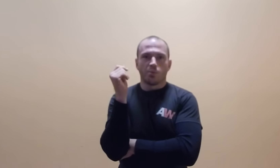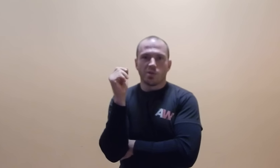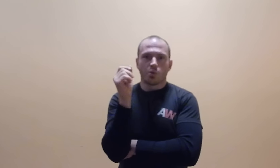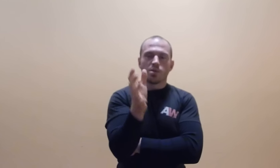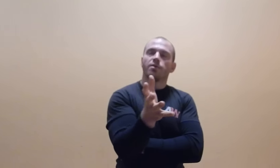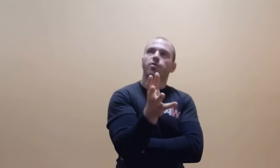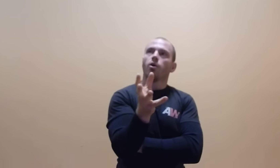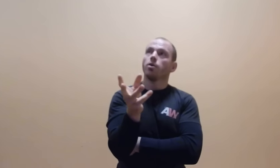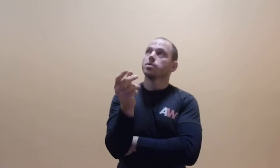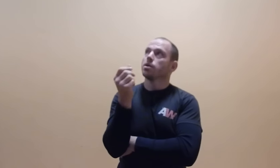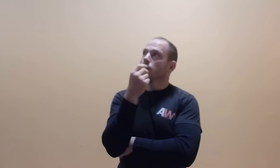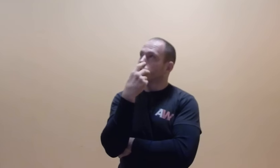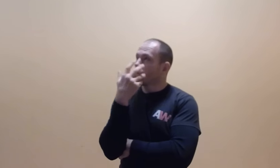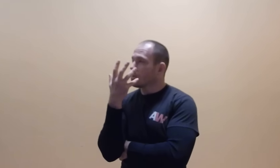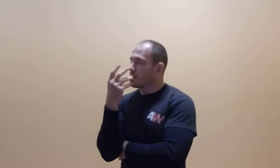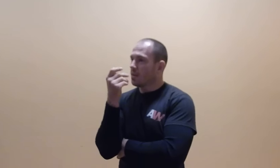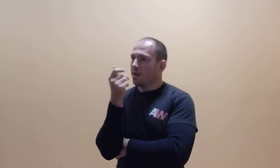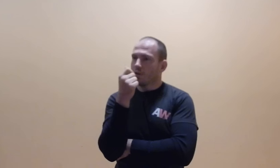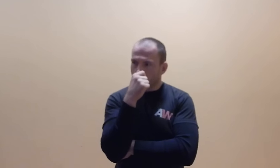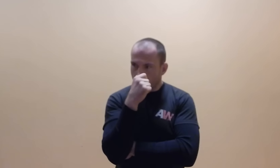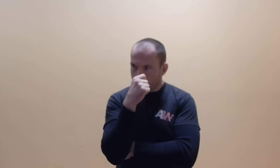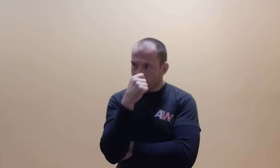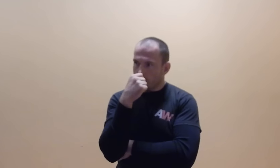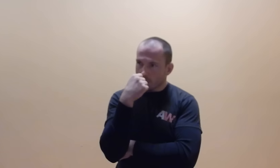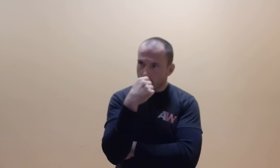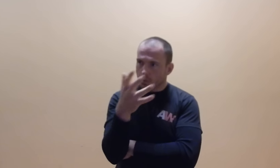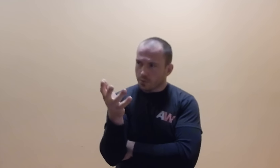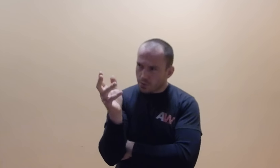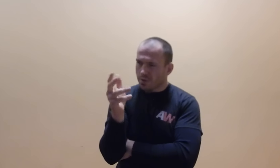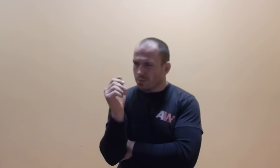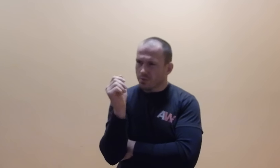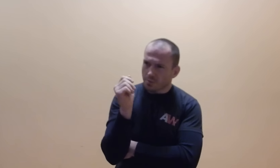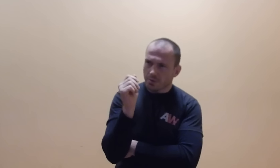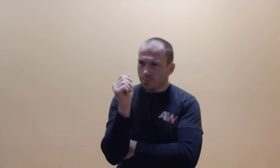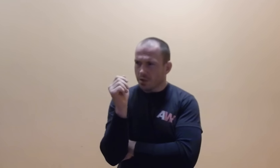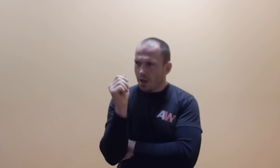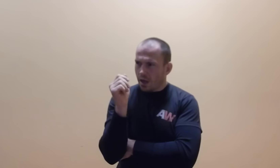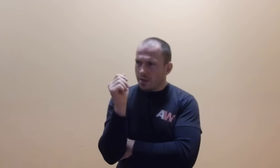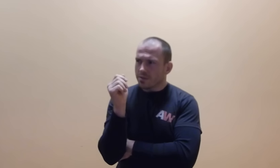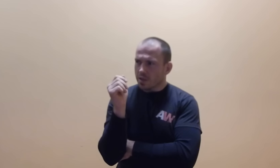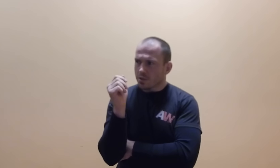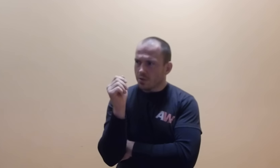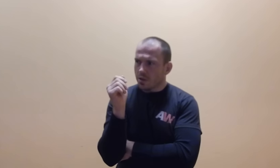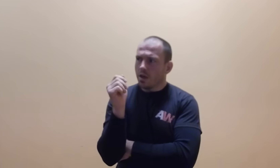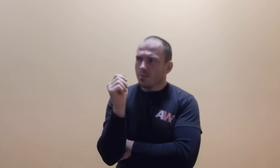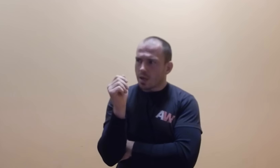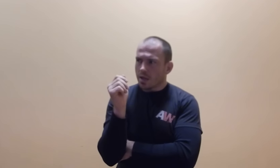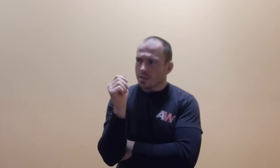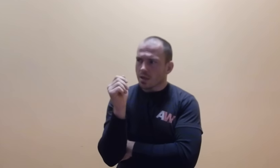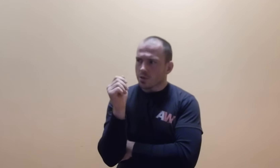tą dyskusję wchodzę i ja już tu się zastanawiam, nie, ja jestem cały czas gotowy, tu niby mówię, mówię, mówię, ale w każdej chwili moja reakcja jest taka, że